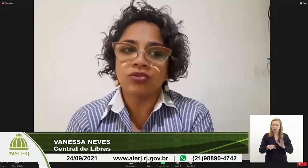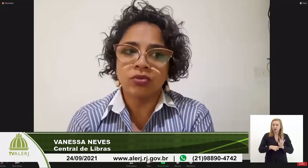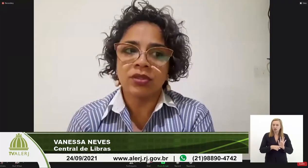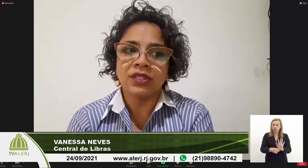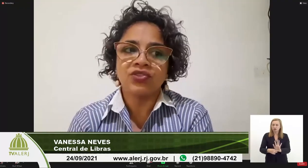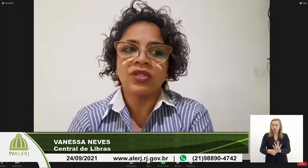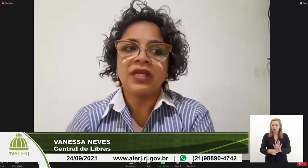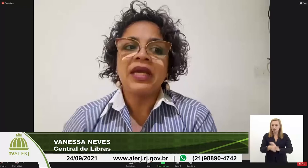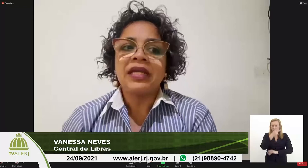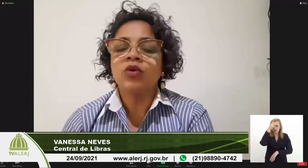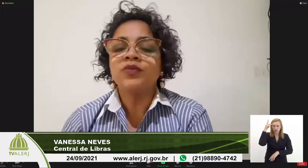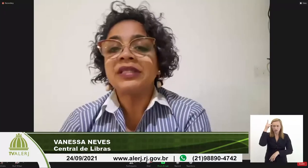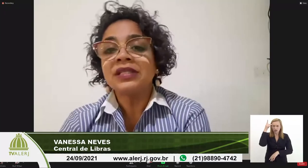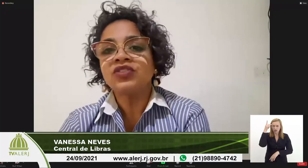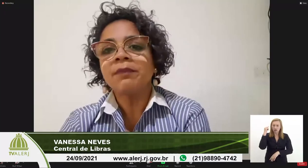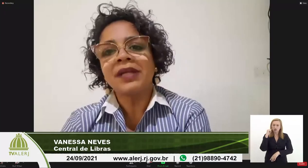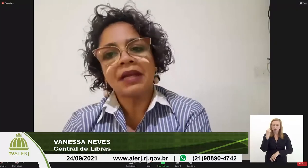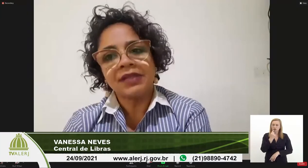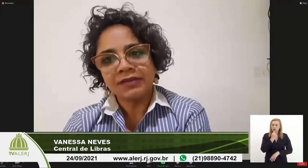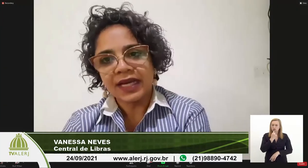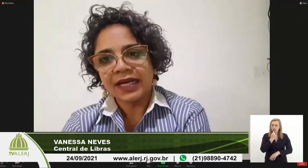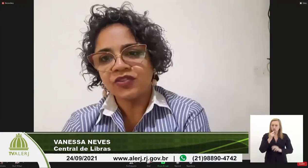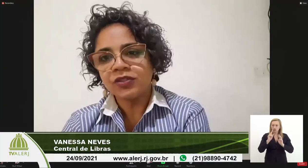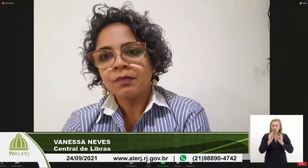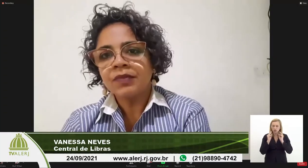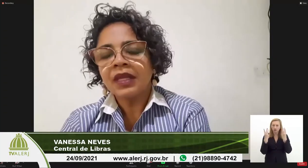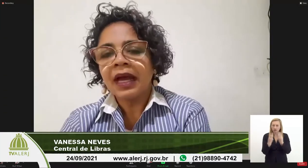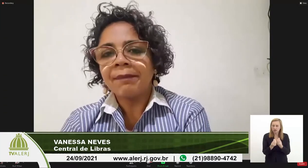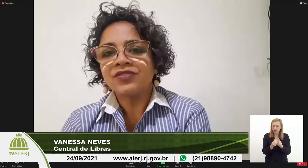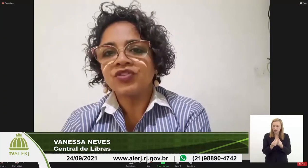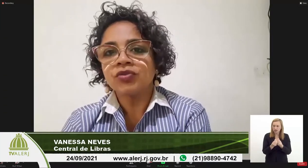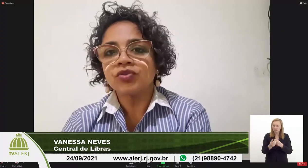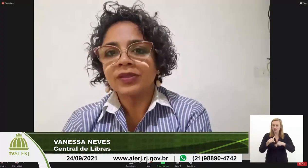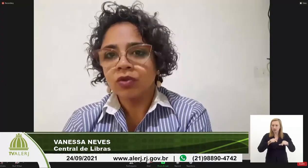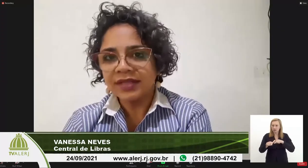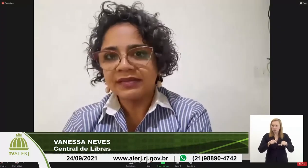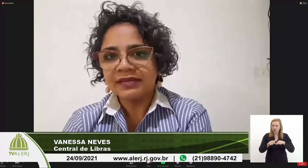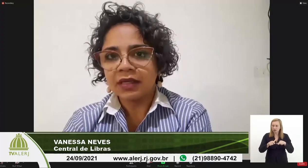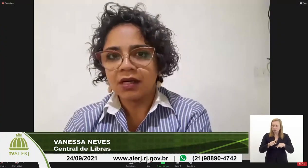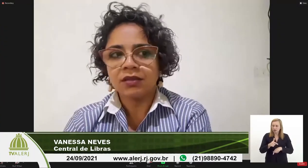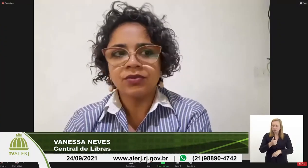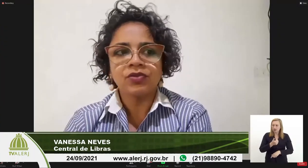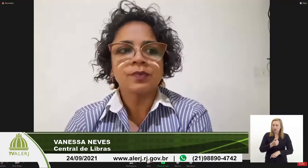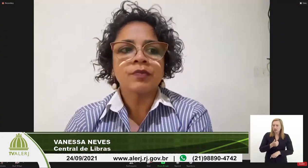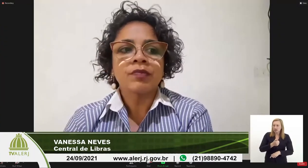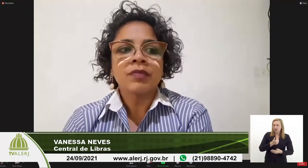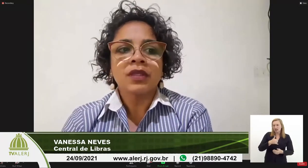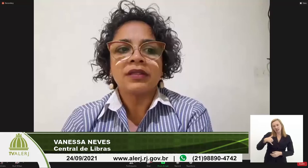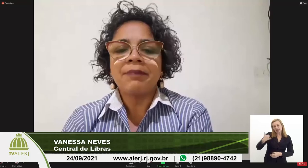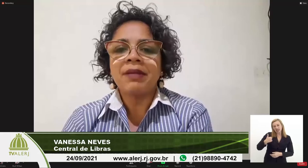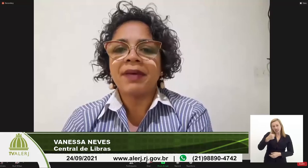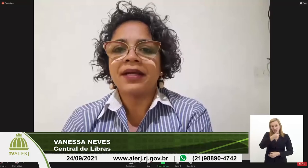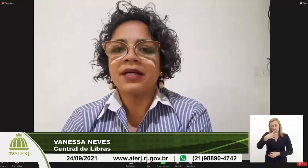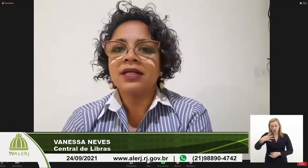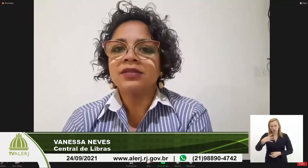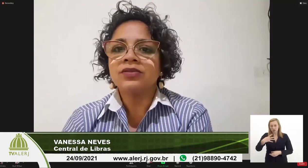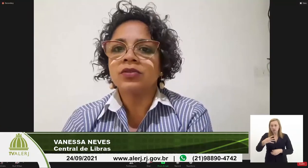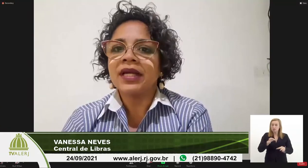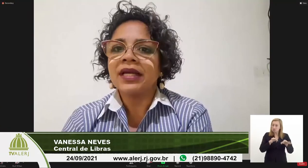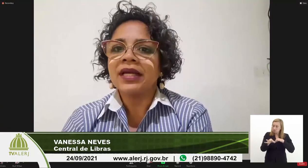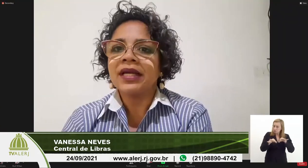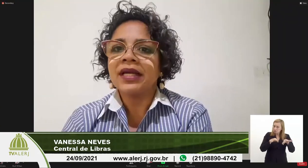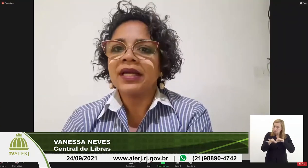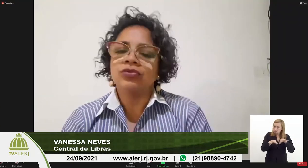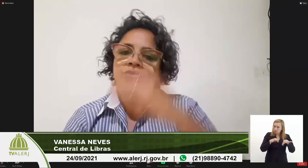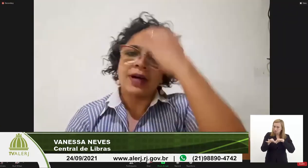pessoas surdas em oficinas de empregabilidade a partir dos 14 anos preparando